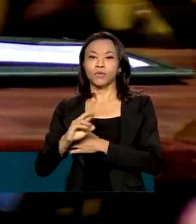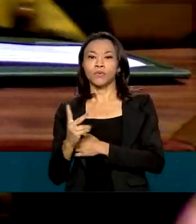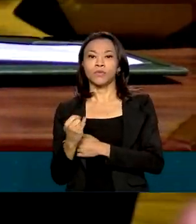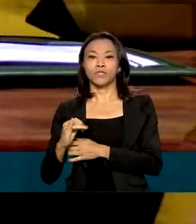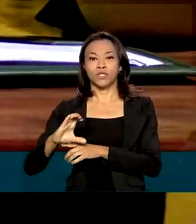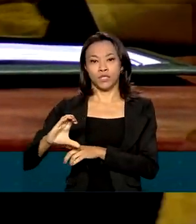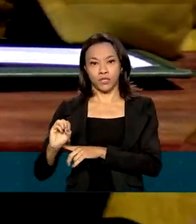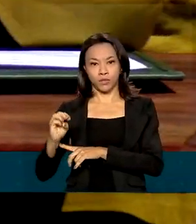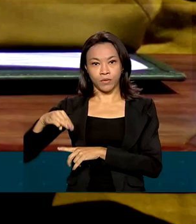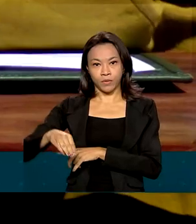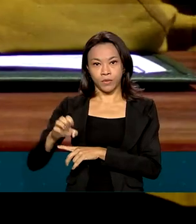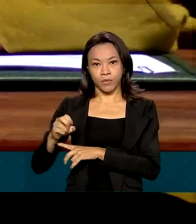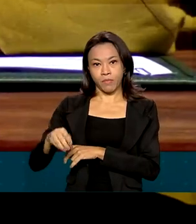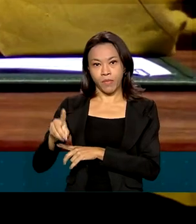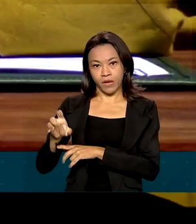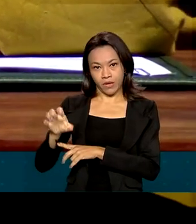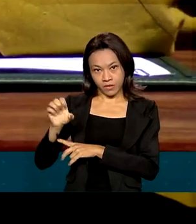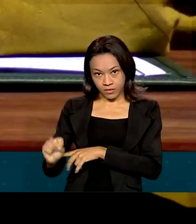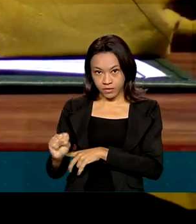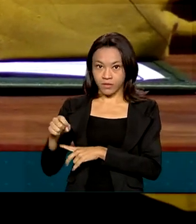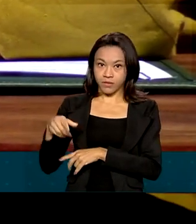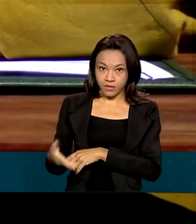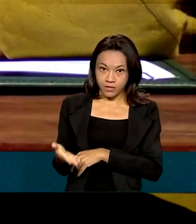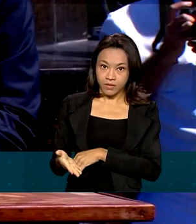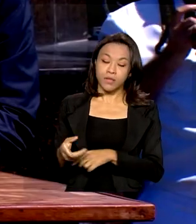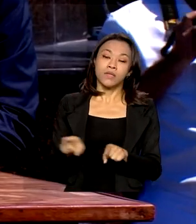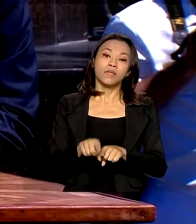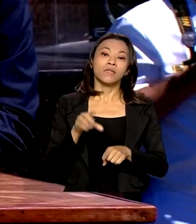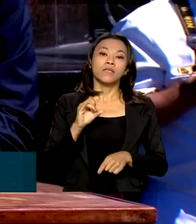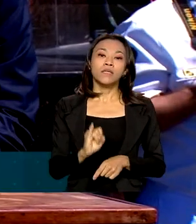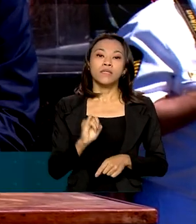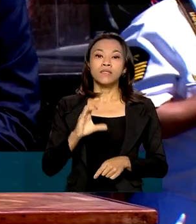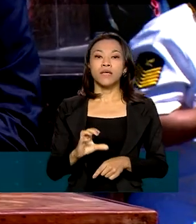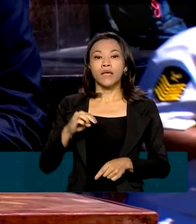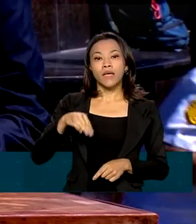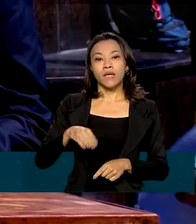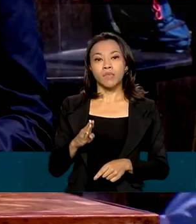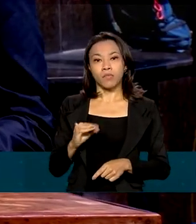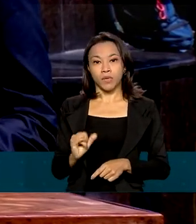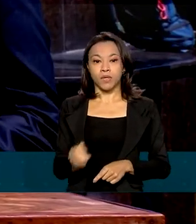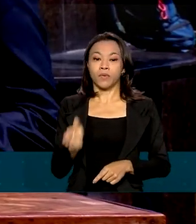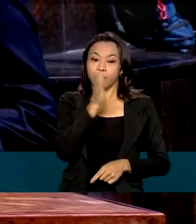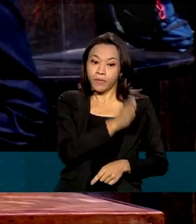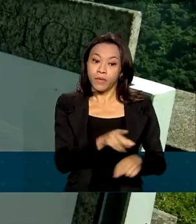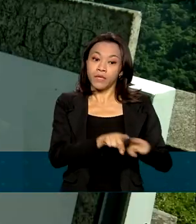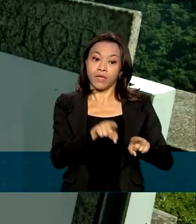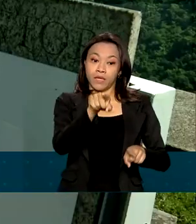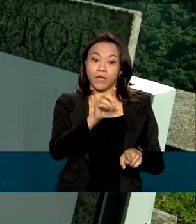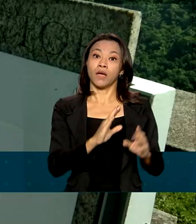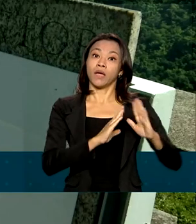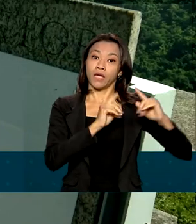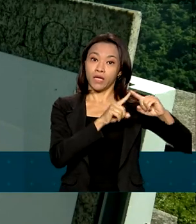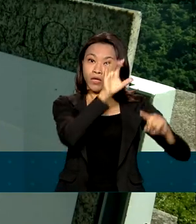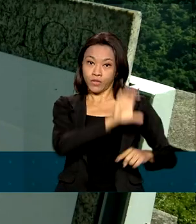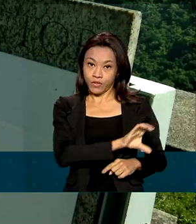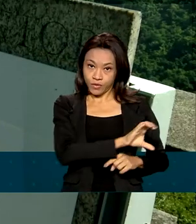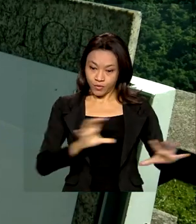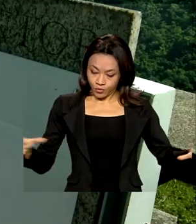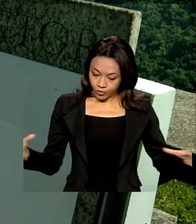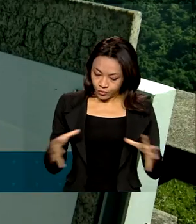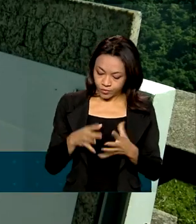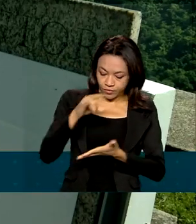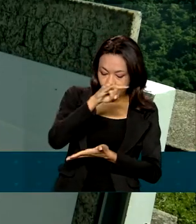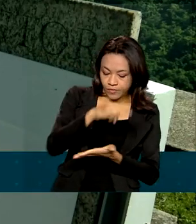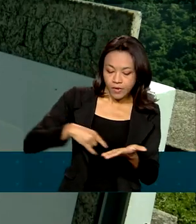Conservação da Biodiversidade, o ICMBio, e a Arquidiocese do Rio de Janeiro. O Cristo Redentor fica